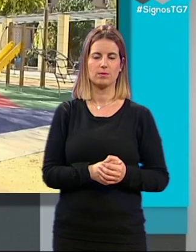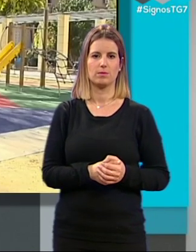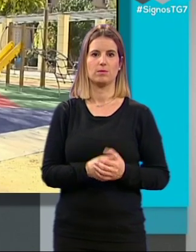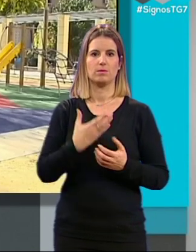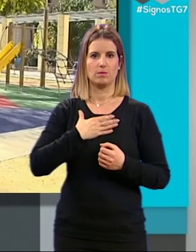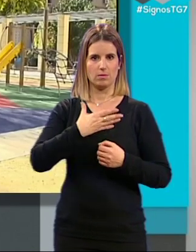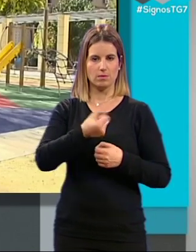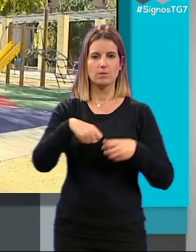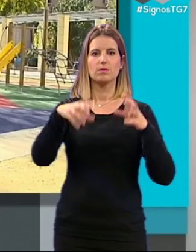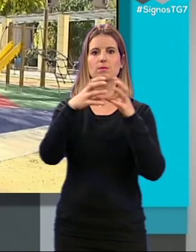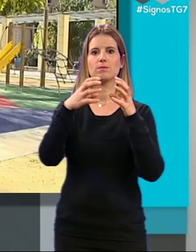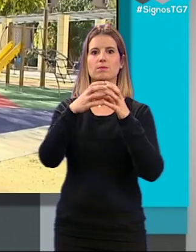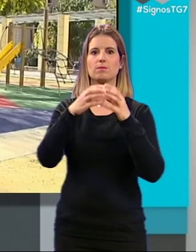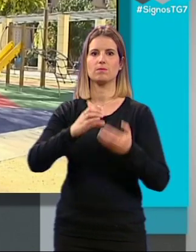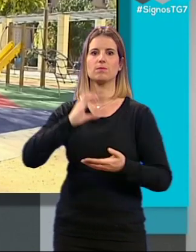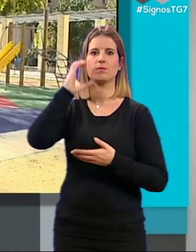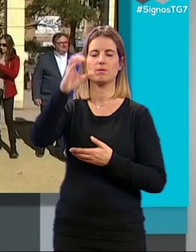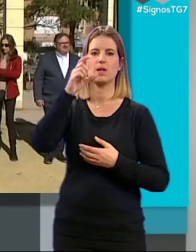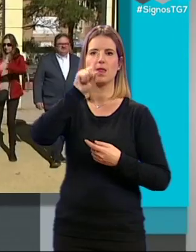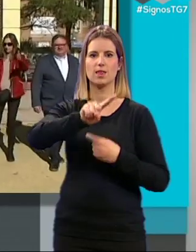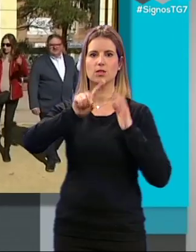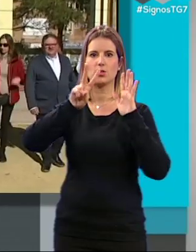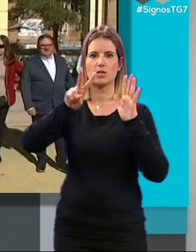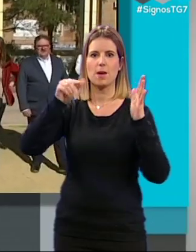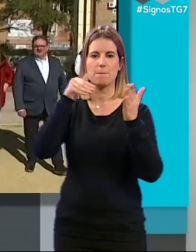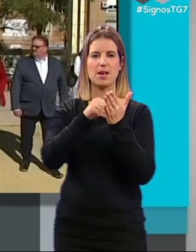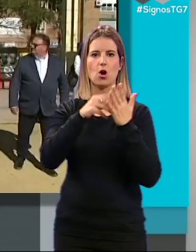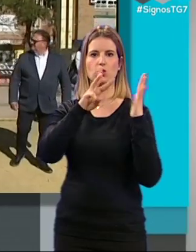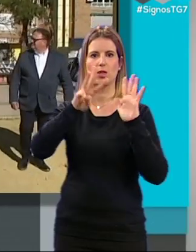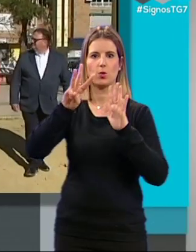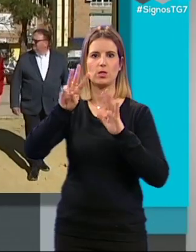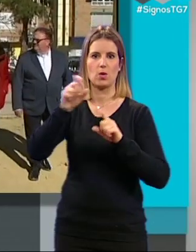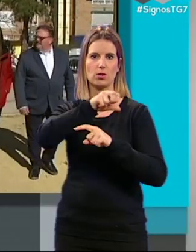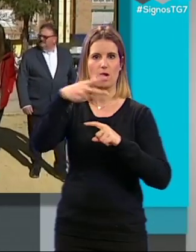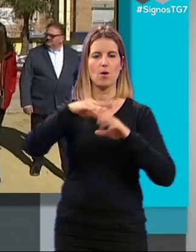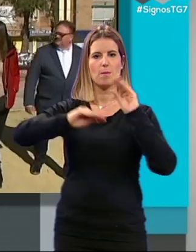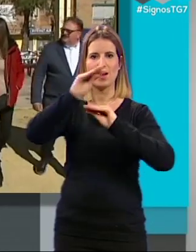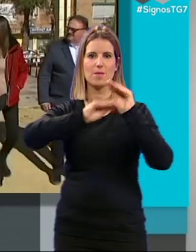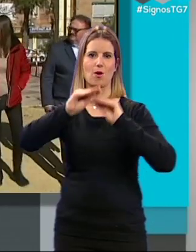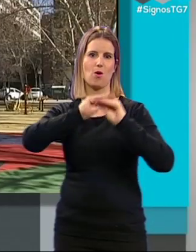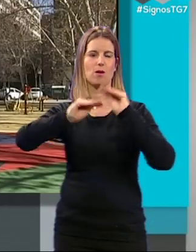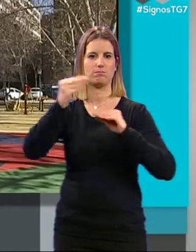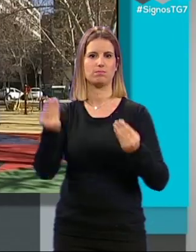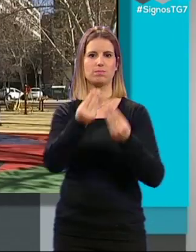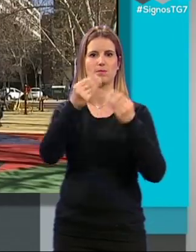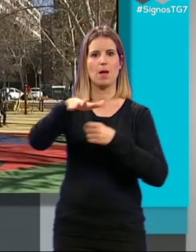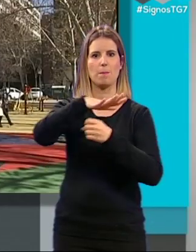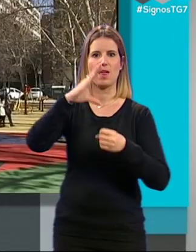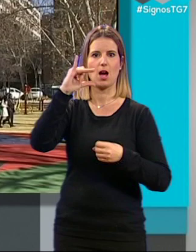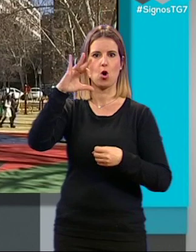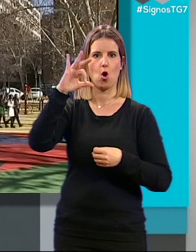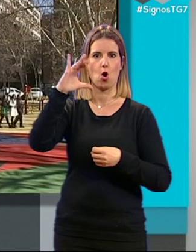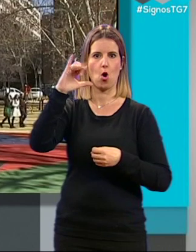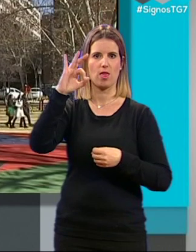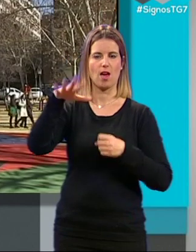El Ayuntamiento de Granada ha destinado 106.844 euros a las obras de mejor remodelación de la Plaza de la Concordia, en el Distrito Genil,